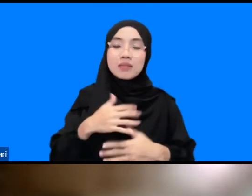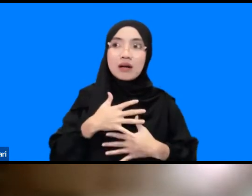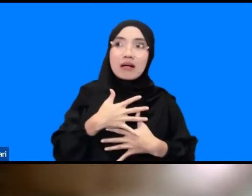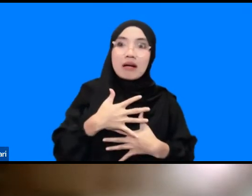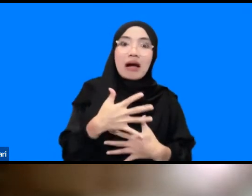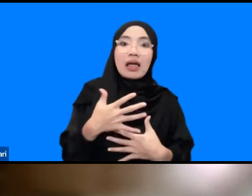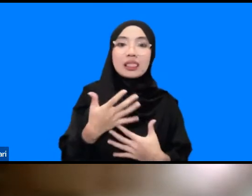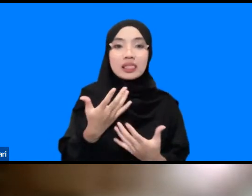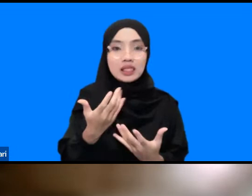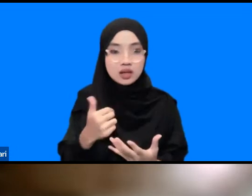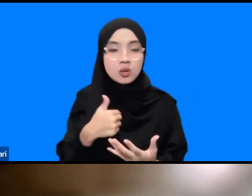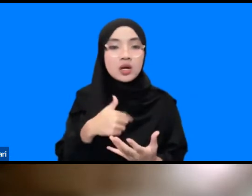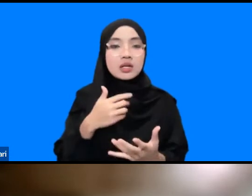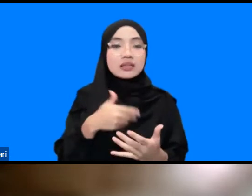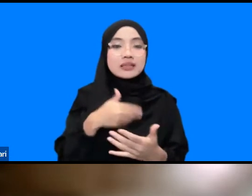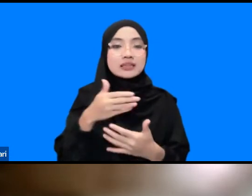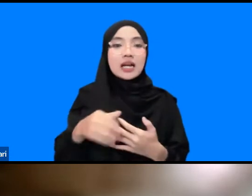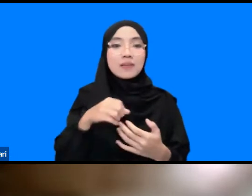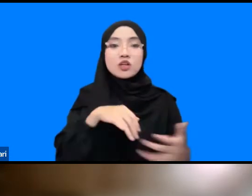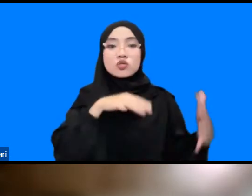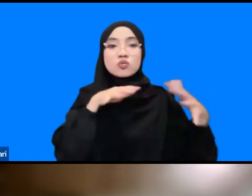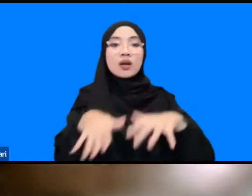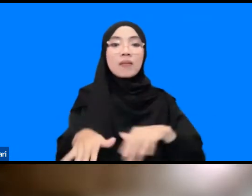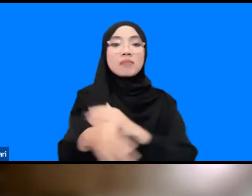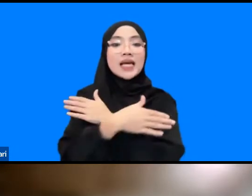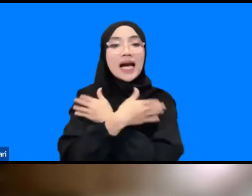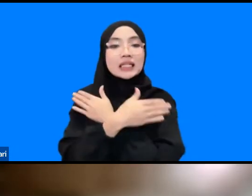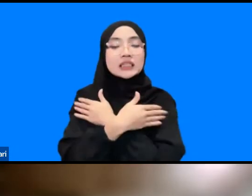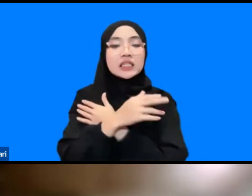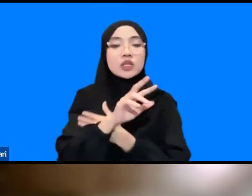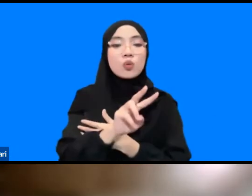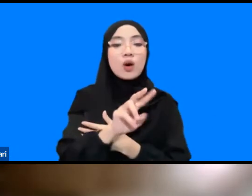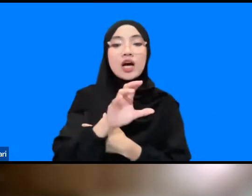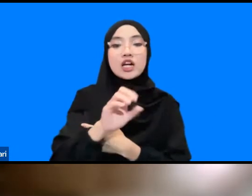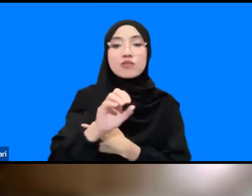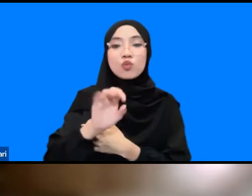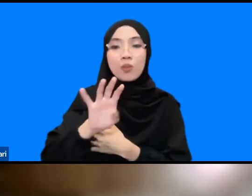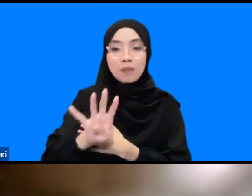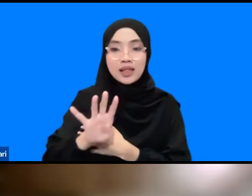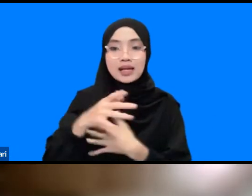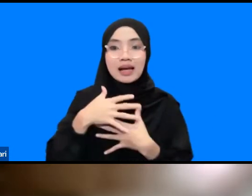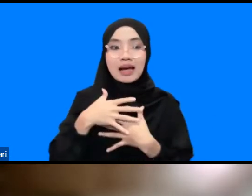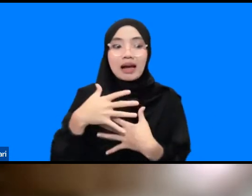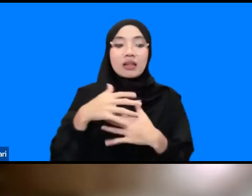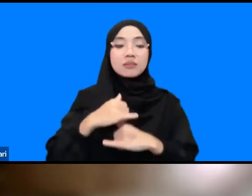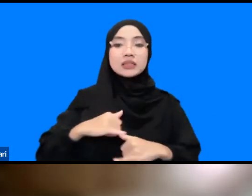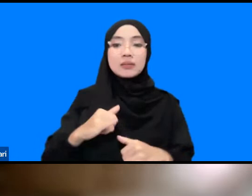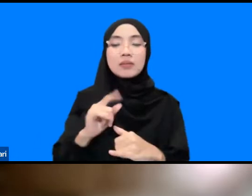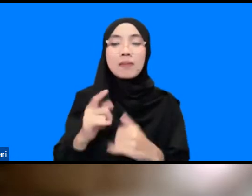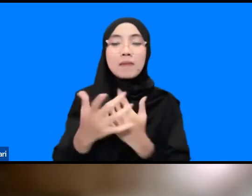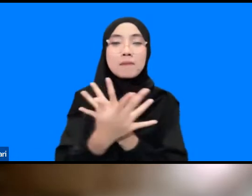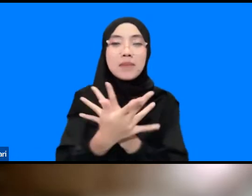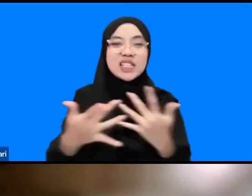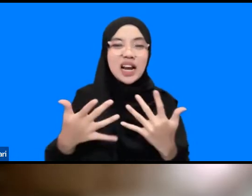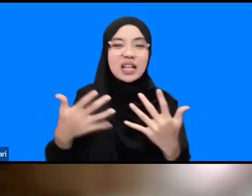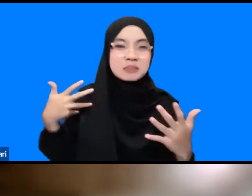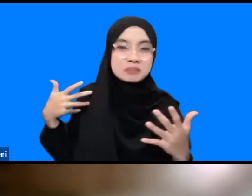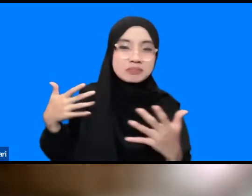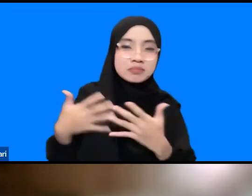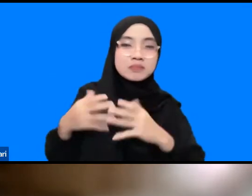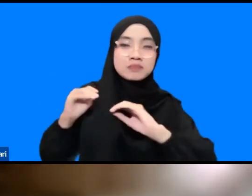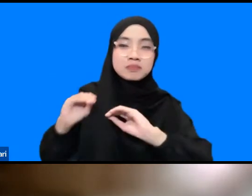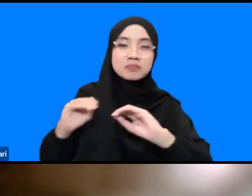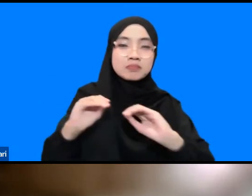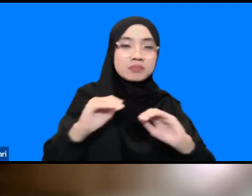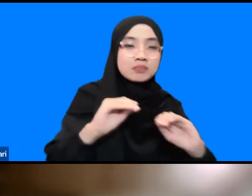setelah tsunami Ajih 2004 sama-sama kaget apalagi masyarakat yang selama ini tidak mendapatkan